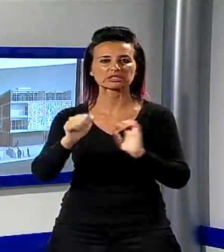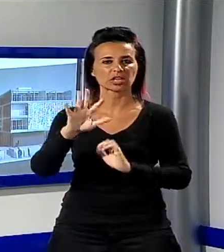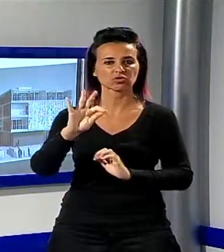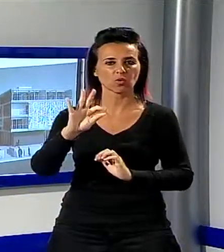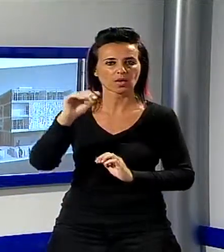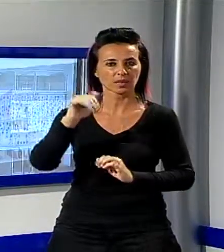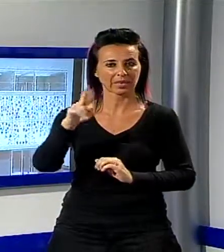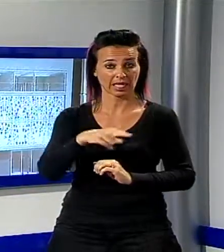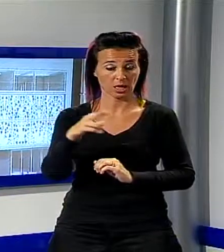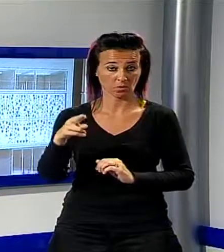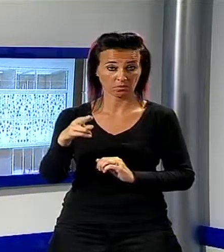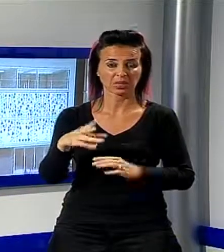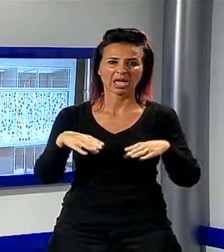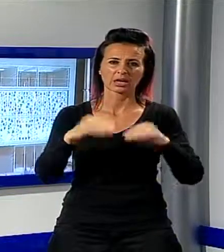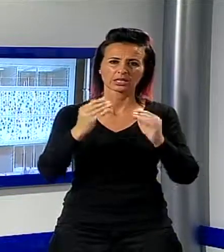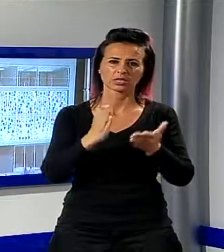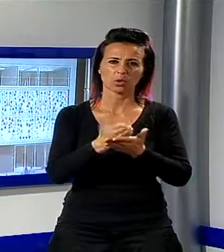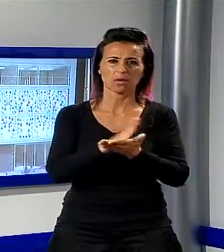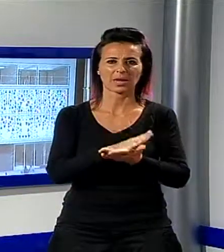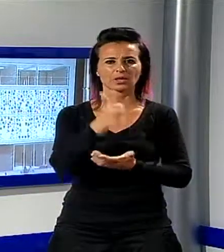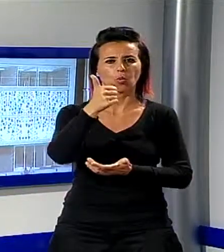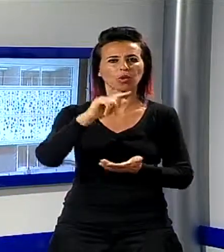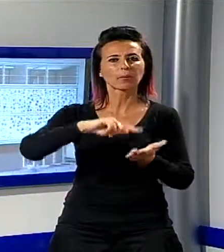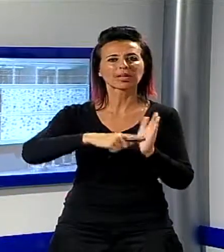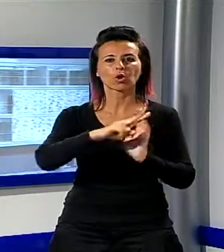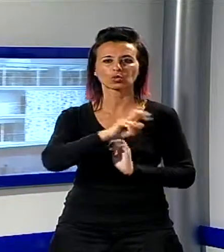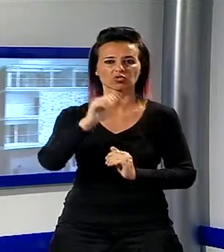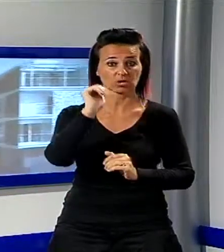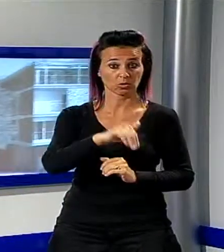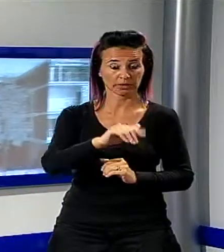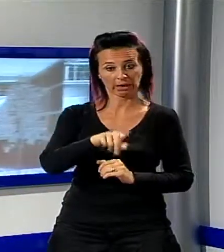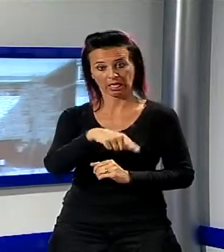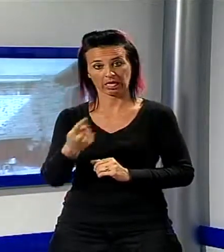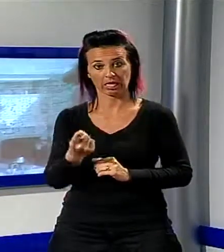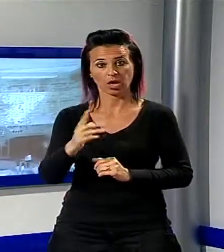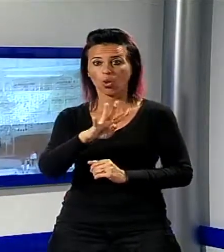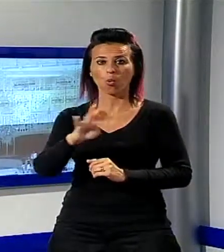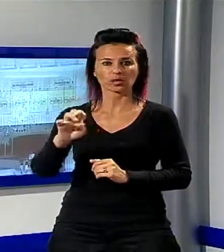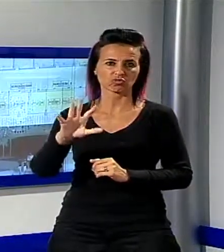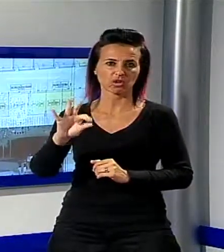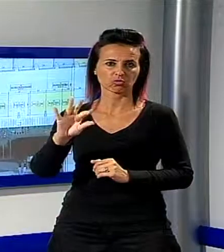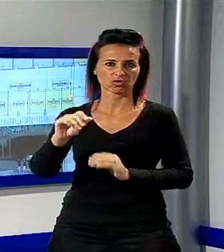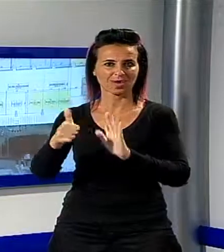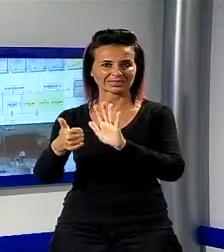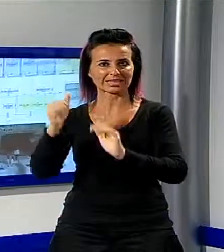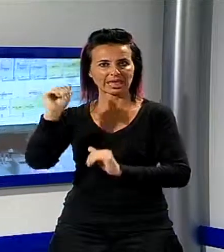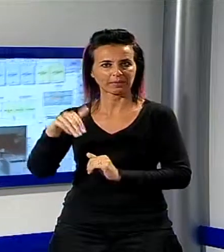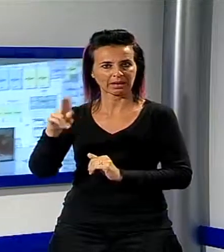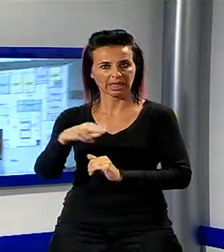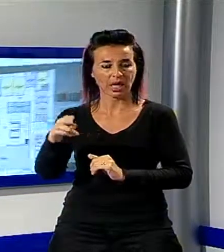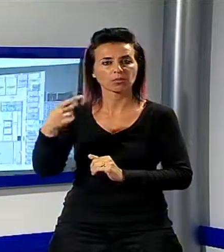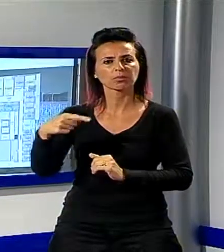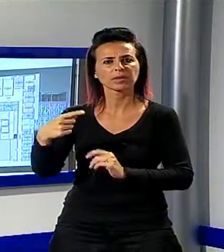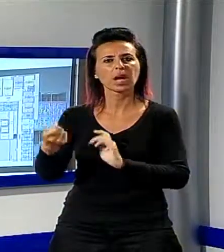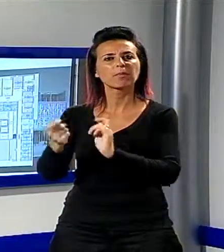finanzierà con un intervento di 1.200.000 euro, a cui si aggiungeranno i 456.000 euro derivanti dalla